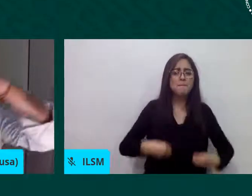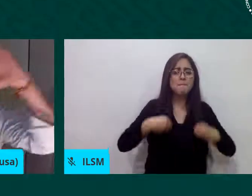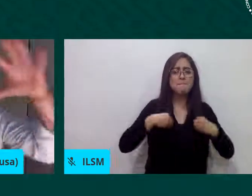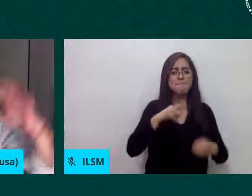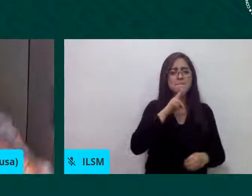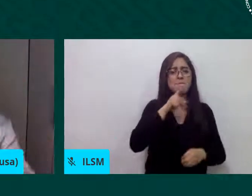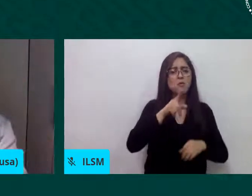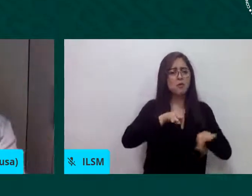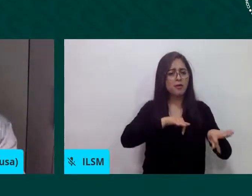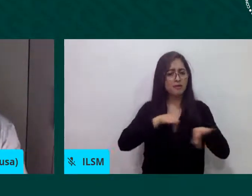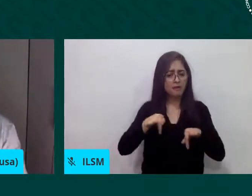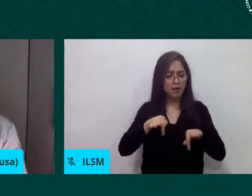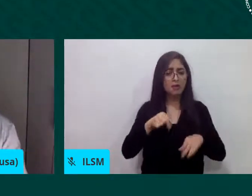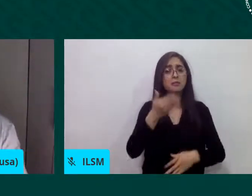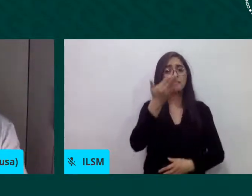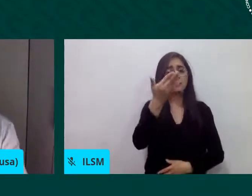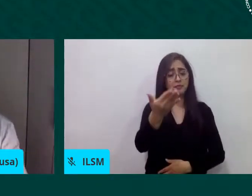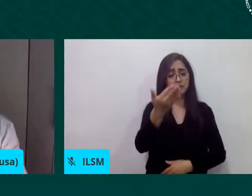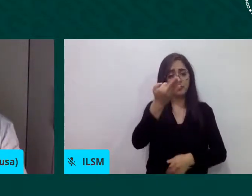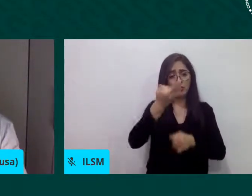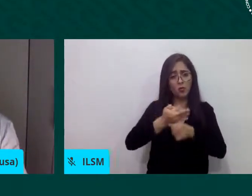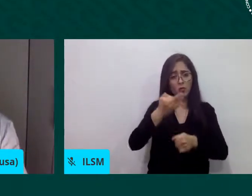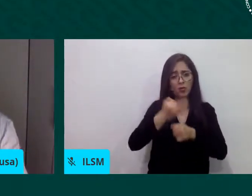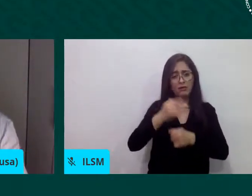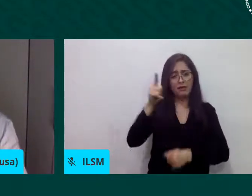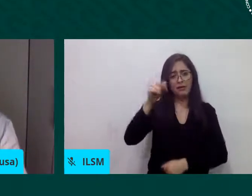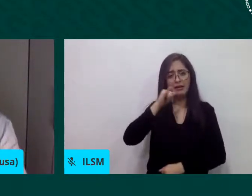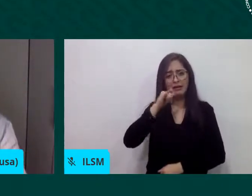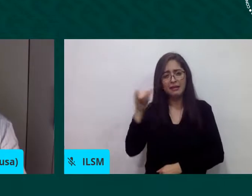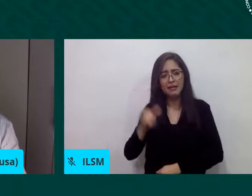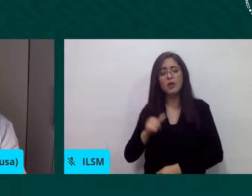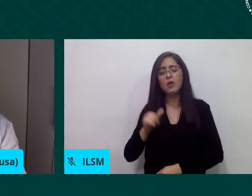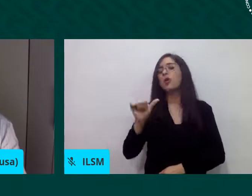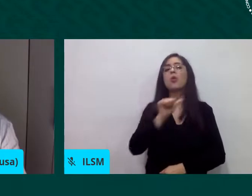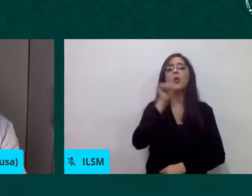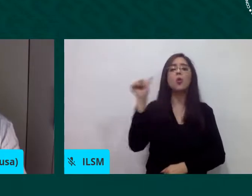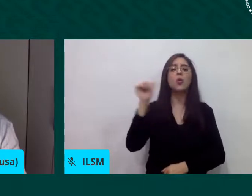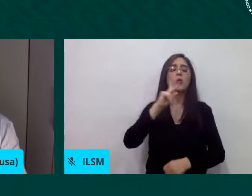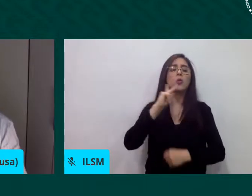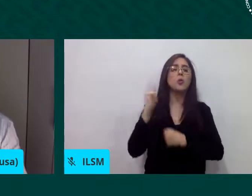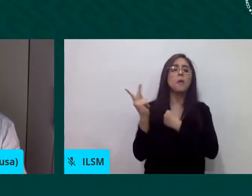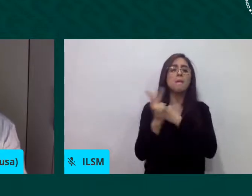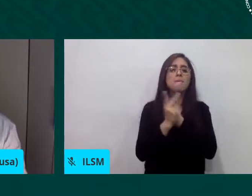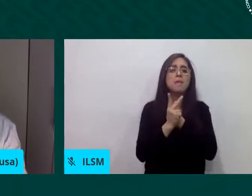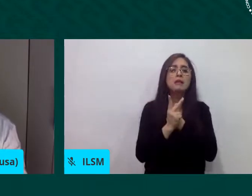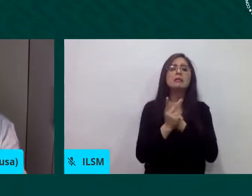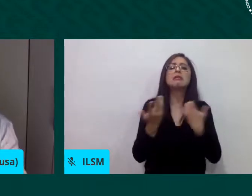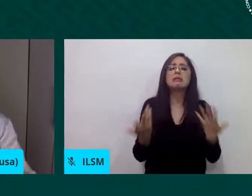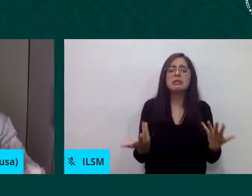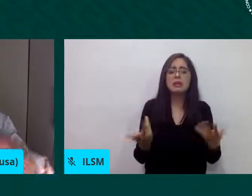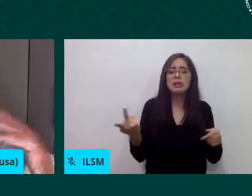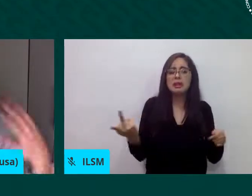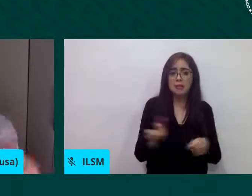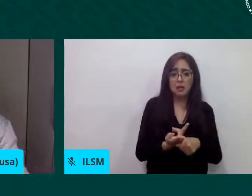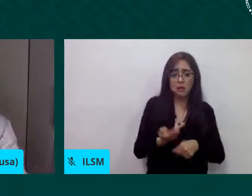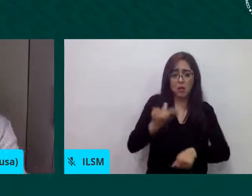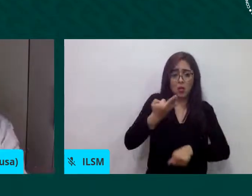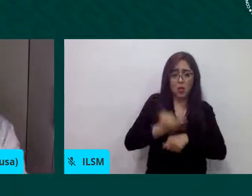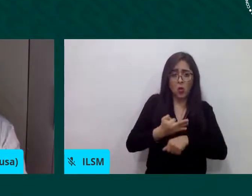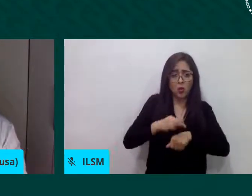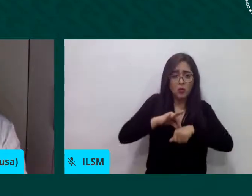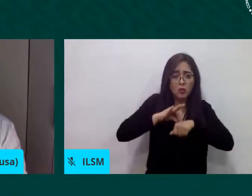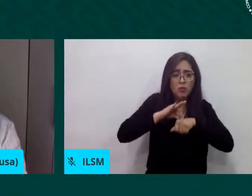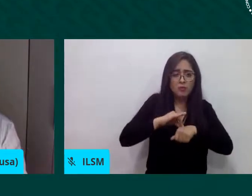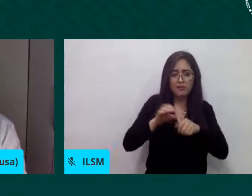en países del mundo que lo que hoy es un barco con migrantes o una caravana con